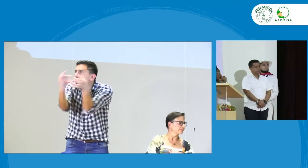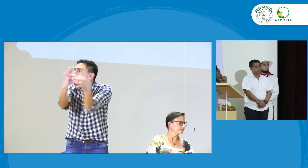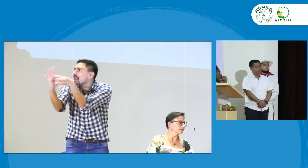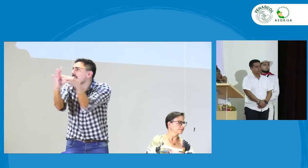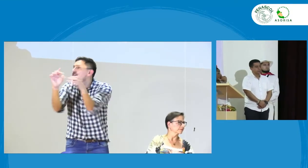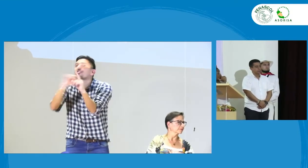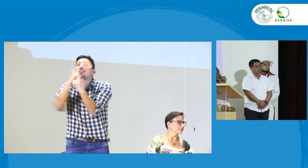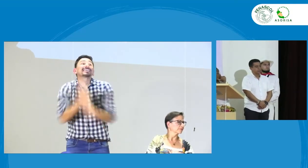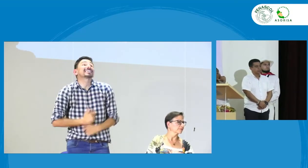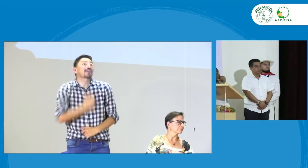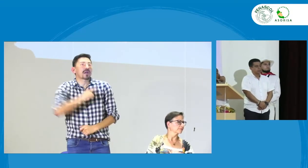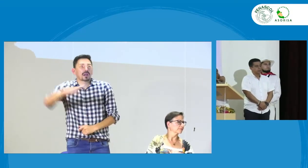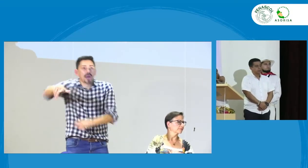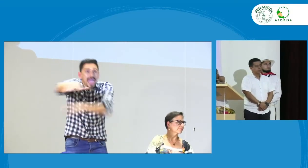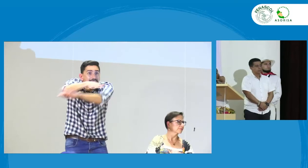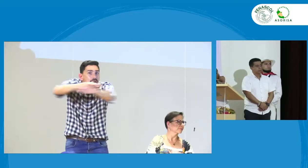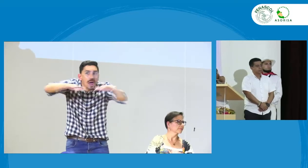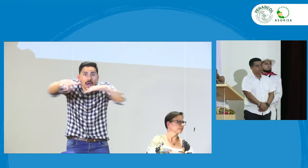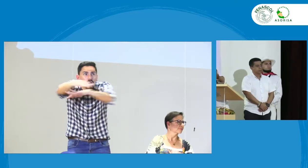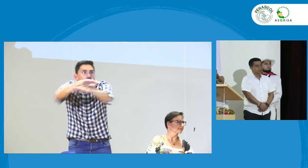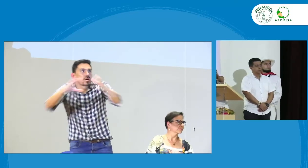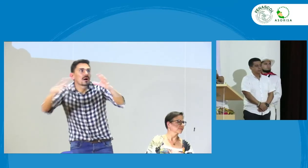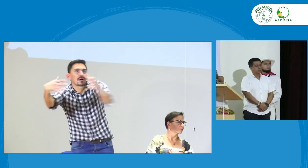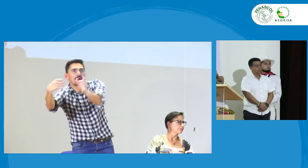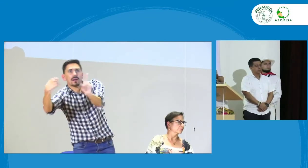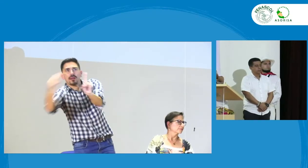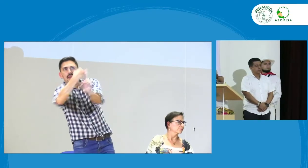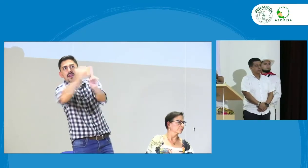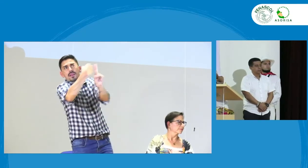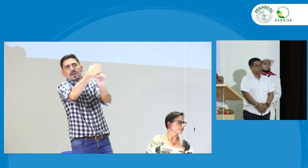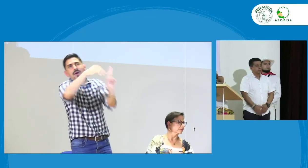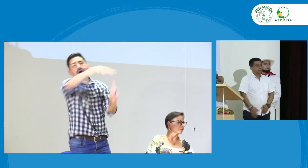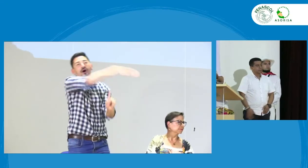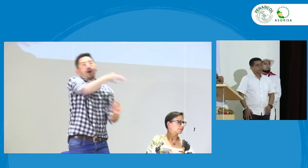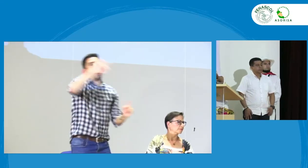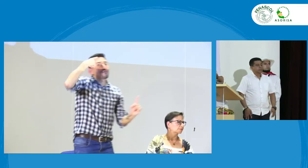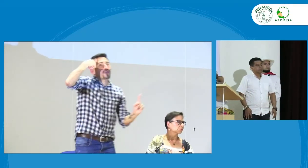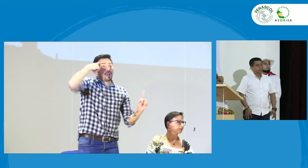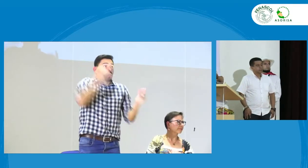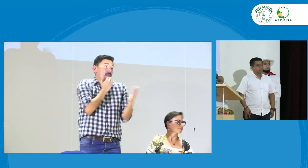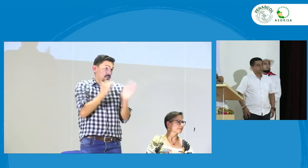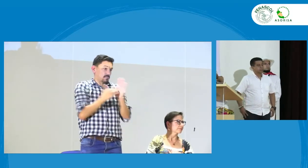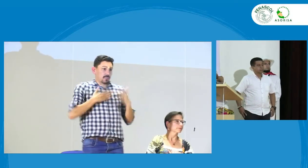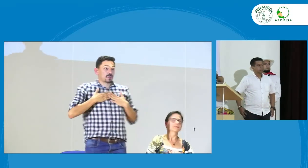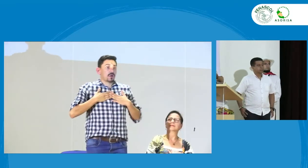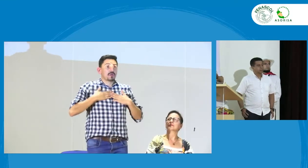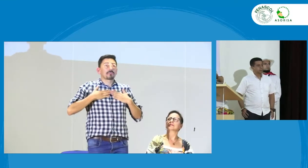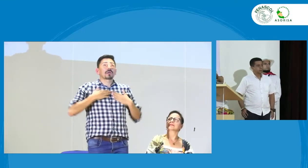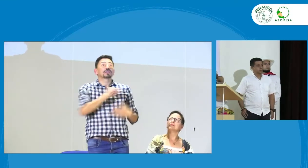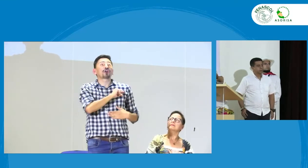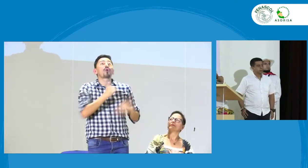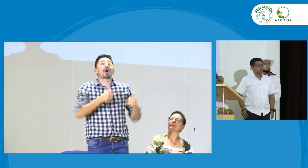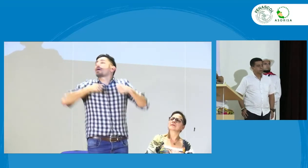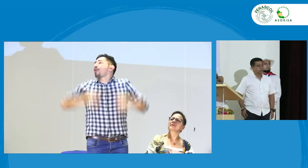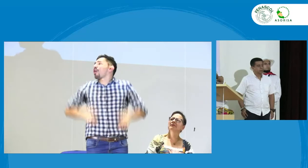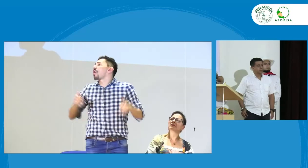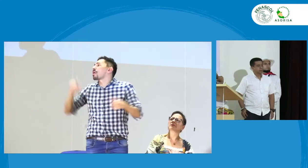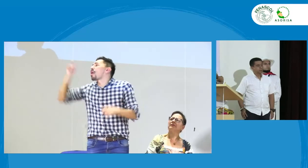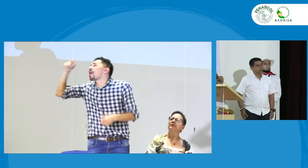sordos de Popayán en alianza como sociedad civil y hacer ese ruido y esa incidencia para poder hacer